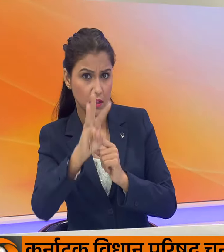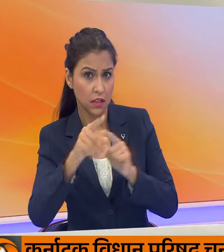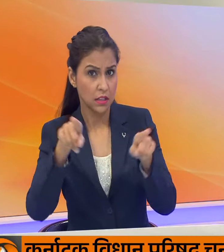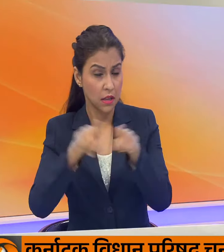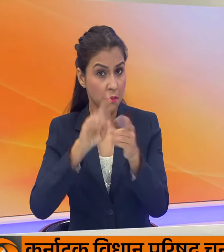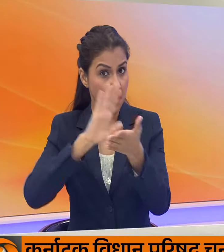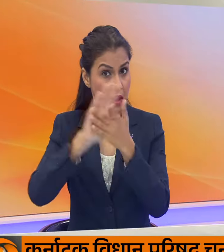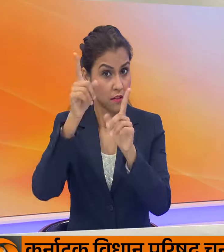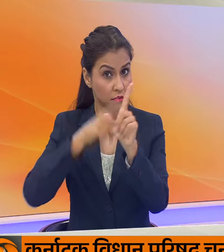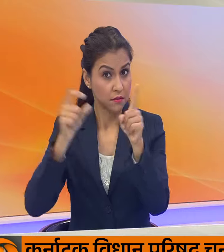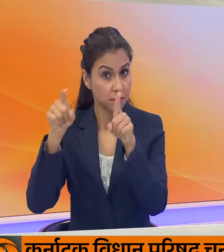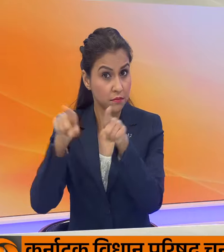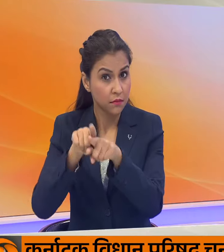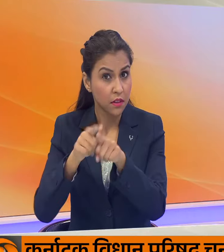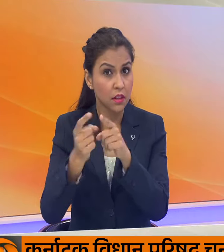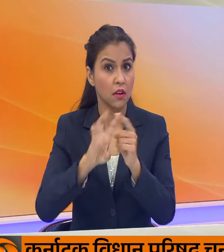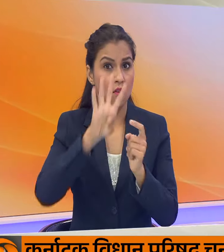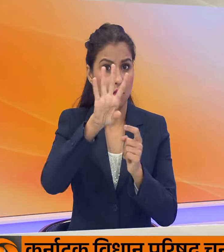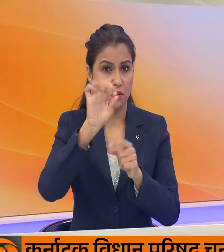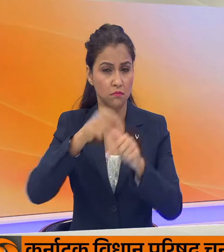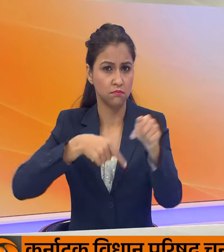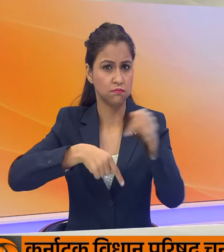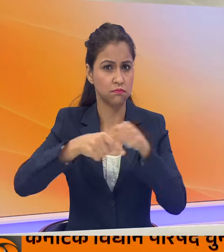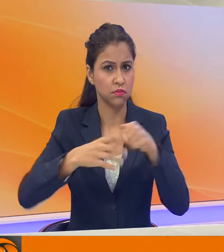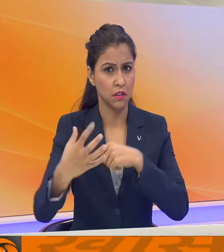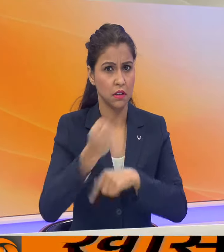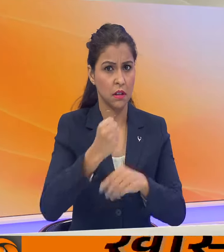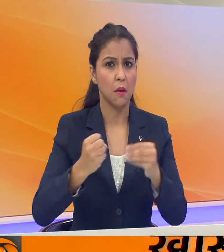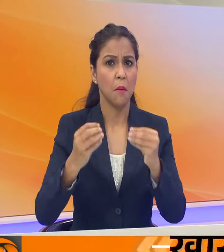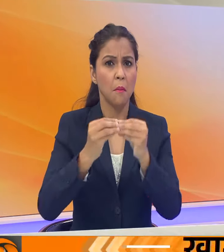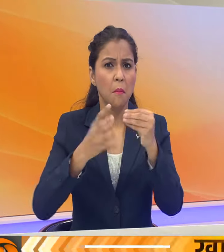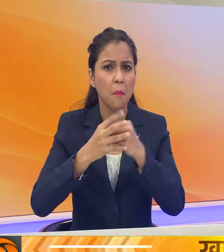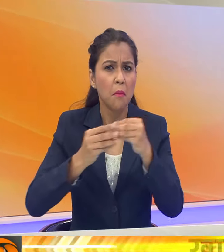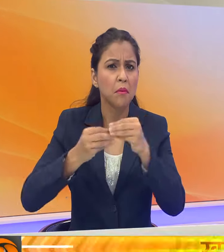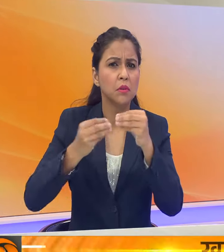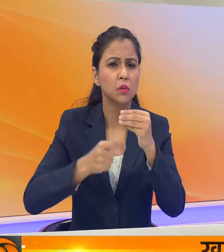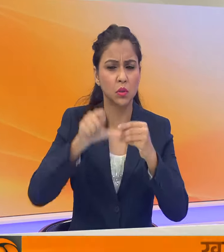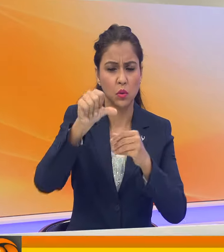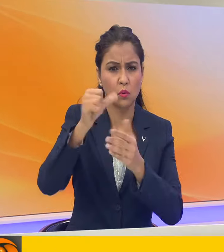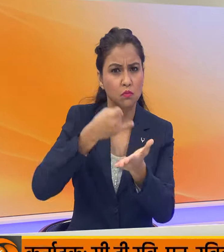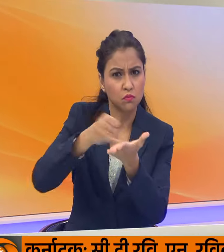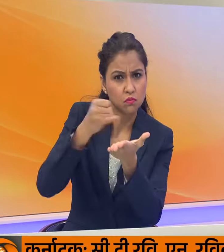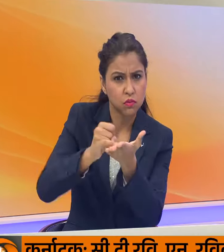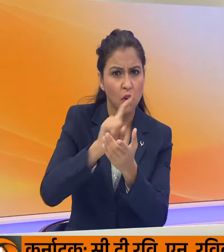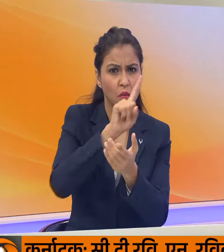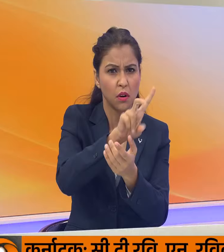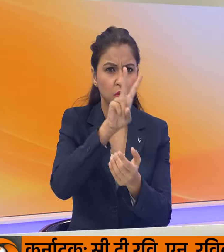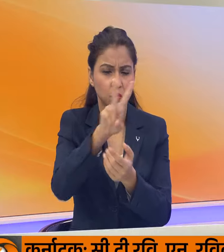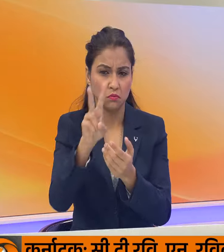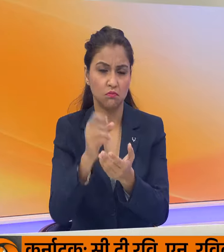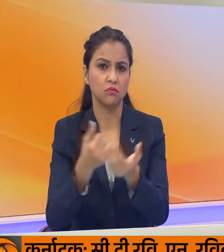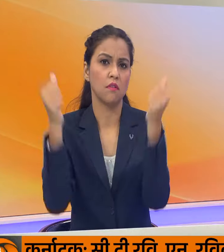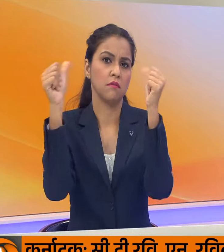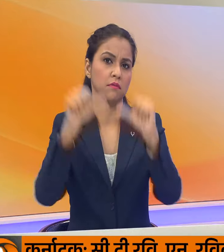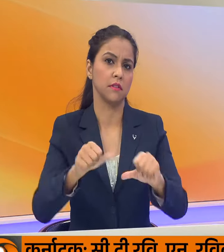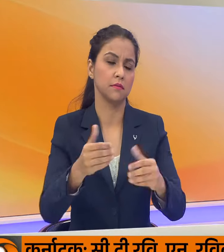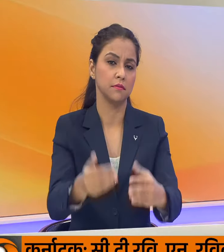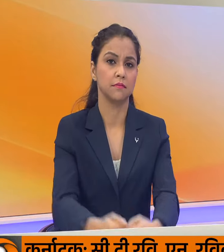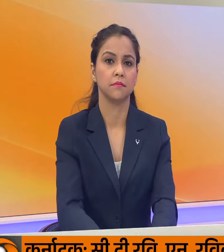पांडिया ने 40 रन की नाबाद पारी खेली जवाब में बंगलादेश की टीम 9 विकेट पर 122 रन ही बना सकी